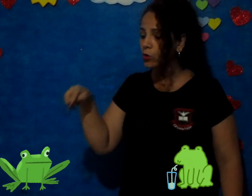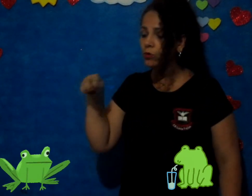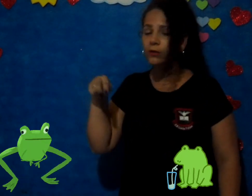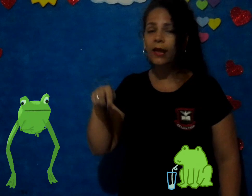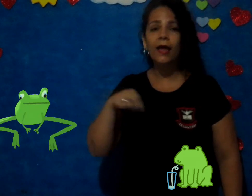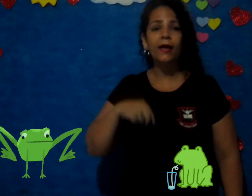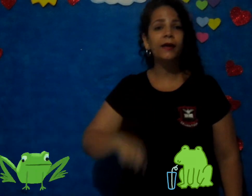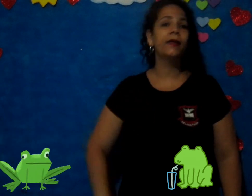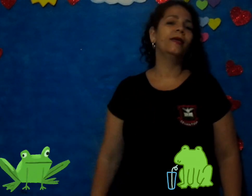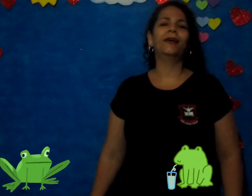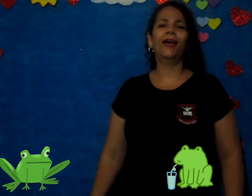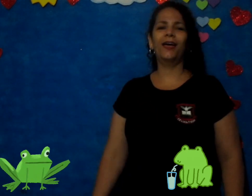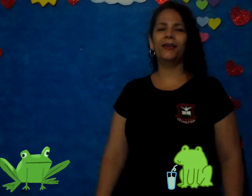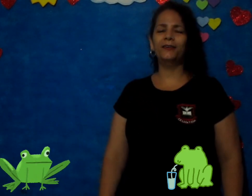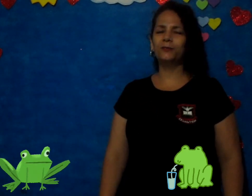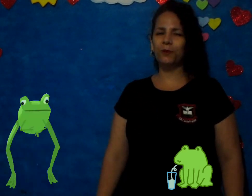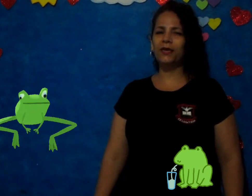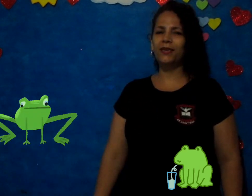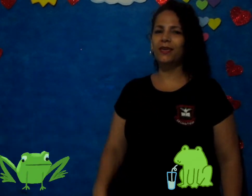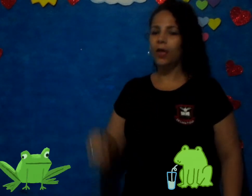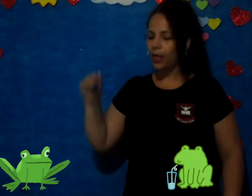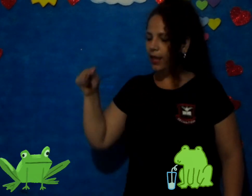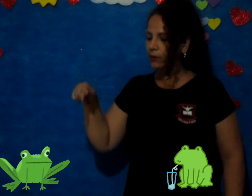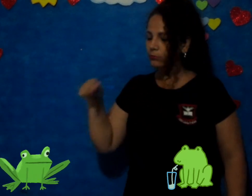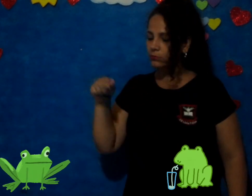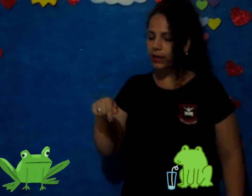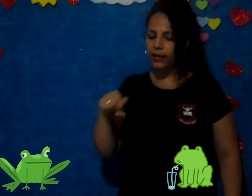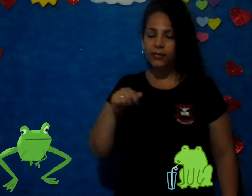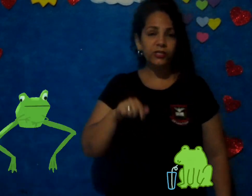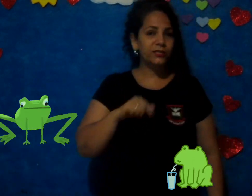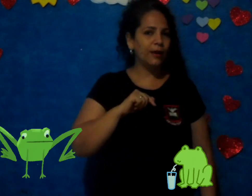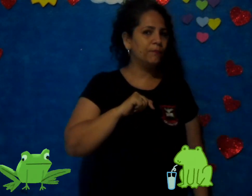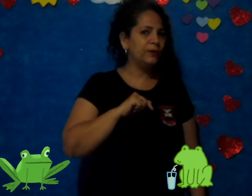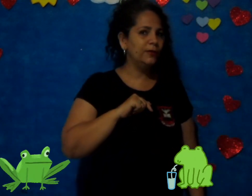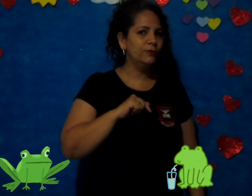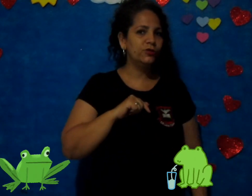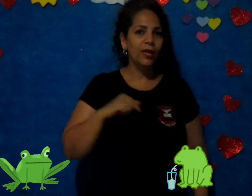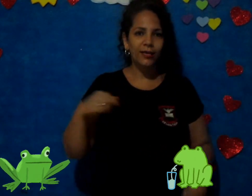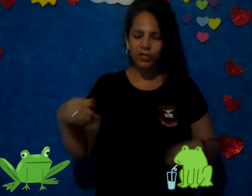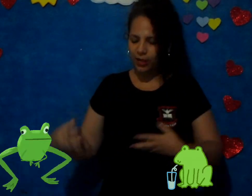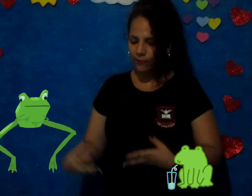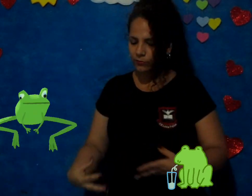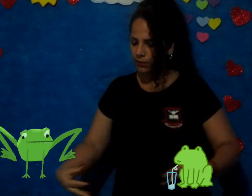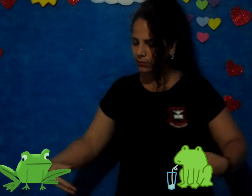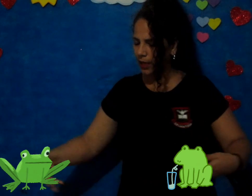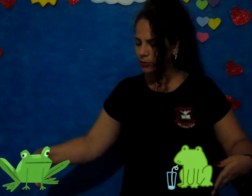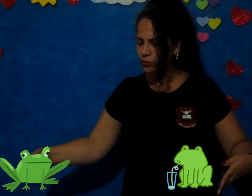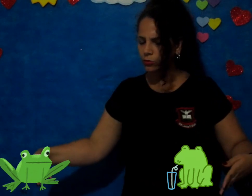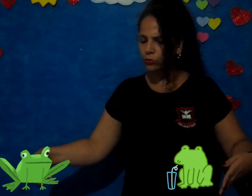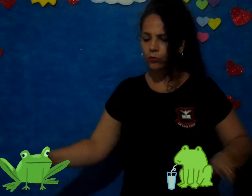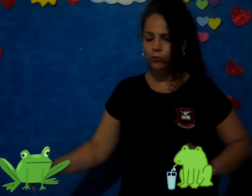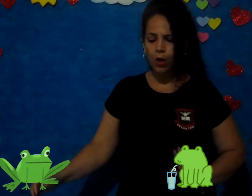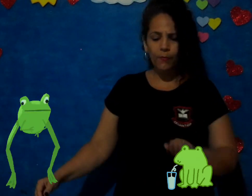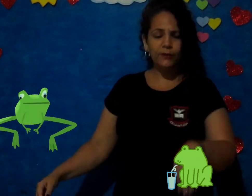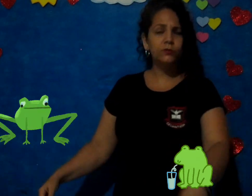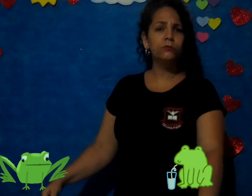lugar Ah, isso aí! Eram três sapinhos que estavam sentados no tronco Mas um